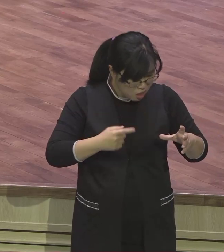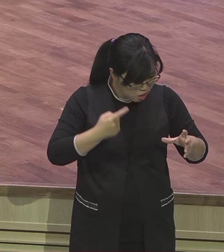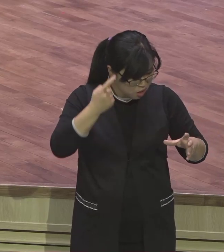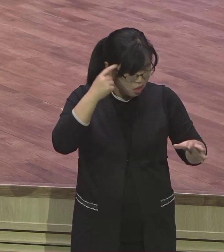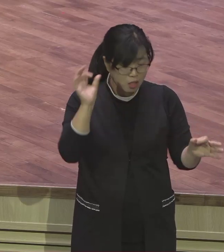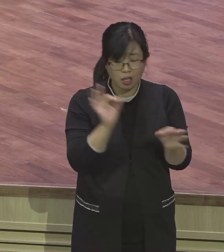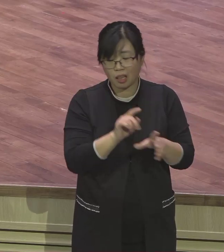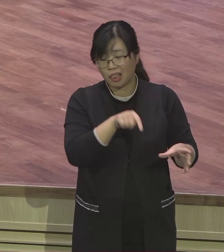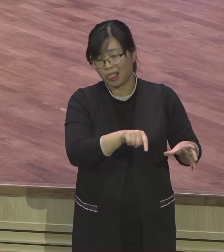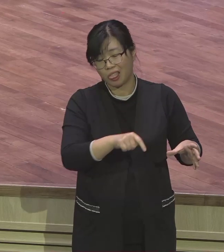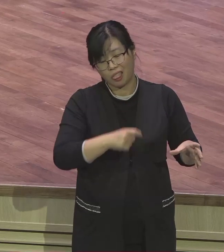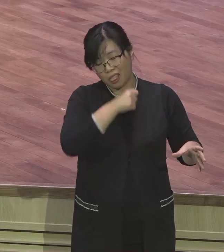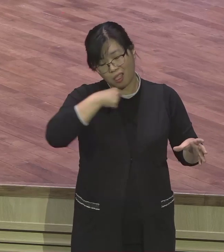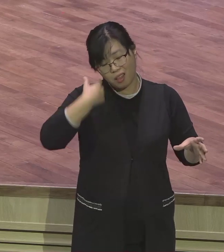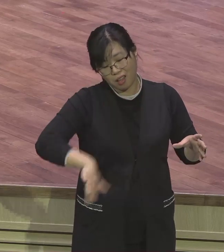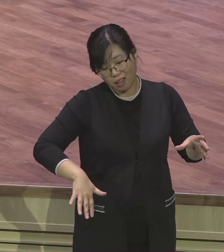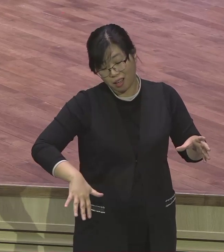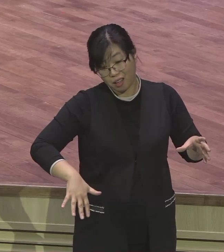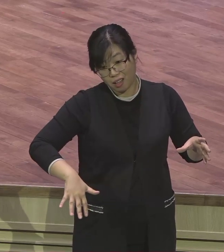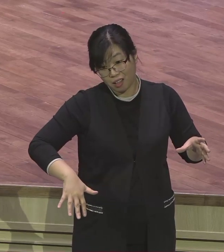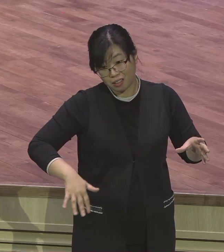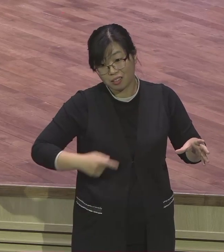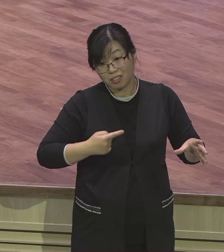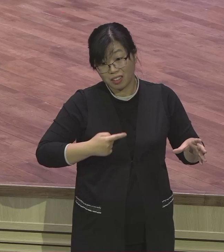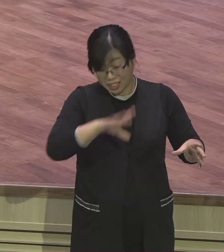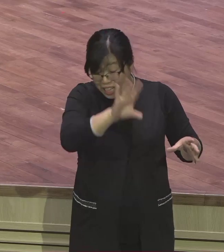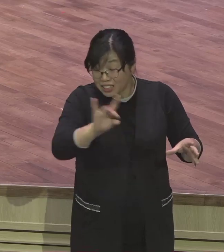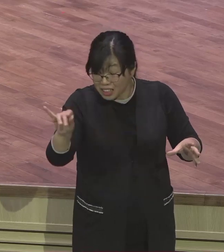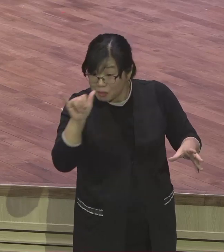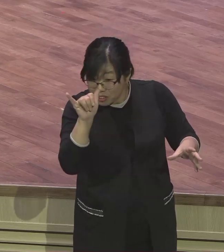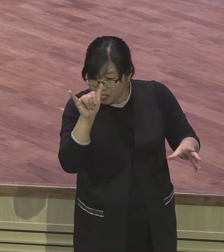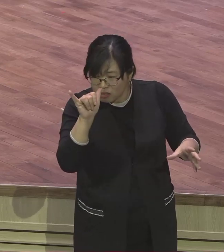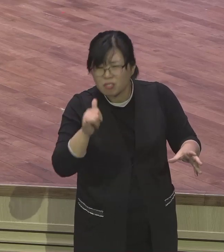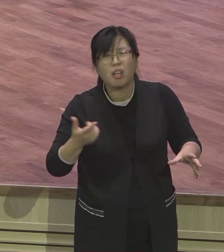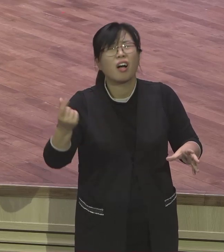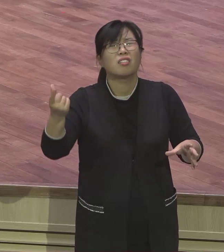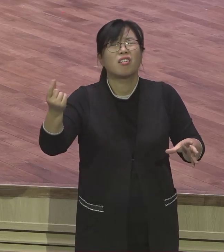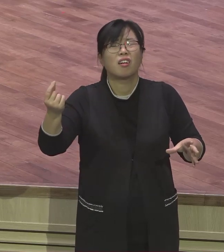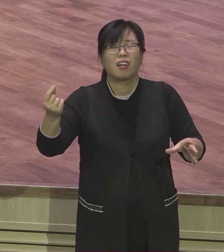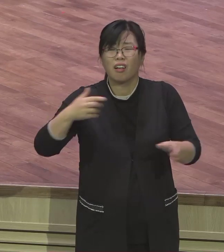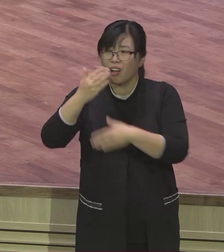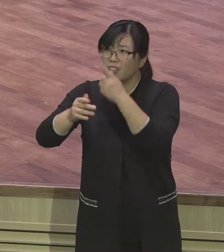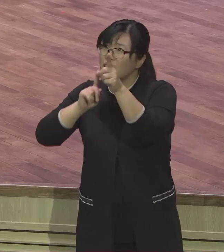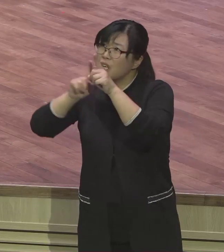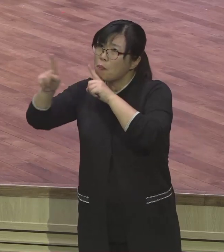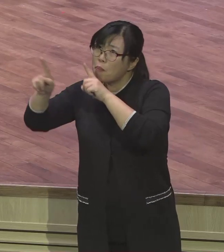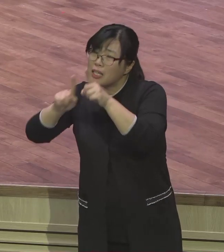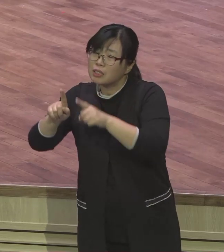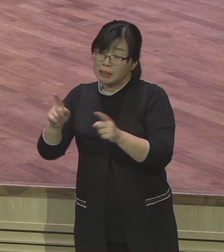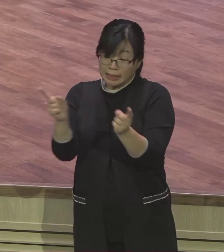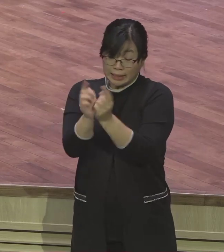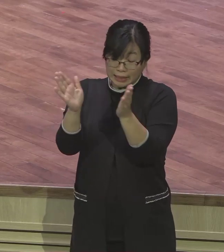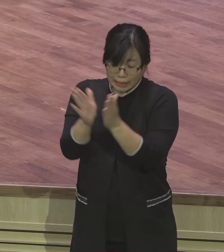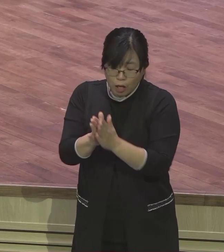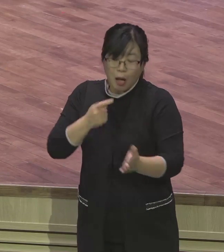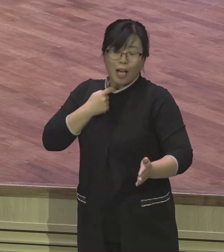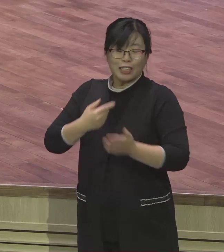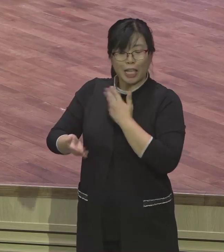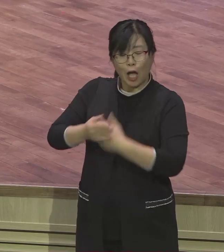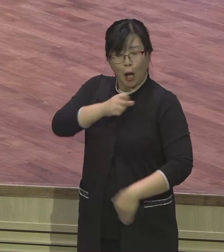맛을 실제로 봐야 된다면 영기 삶도 마찬가지예요. 하나님의 살아 역사 맛보아